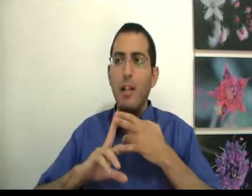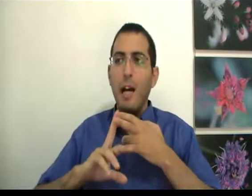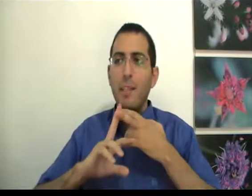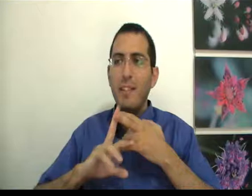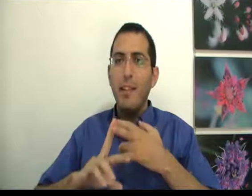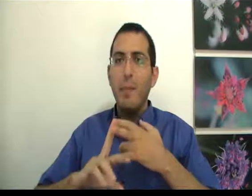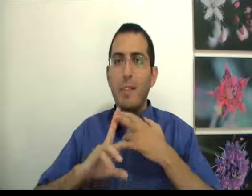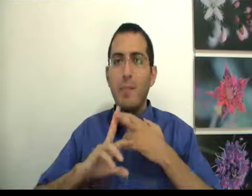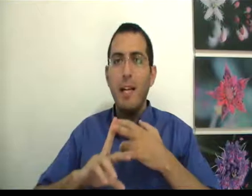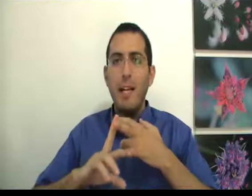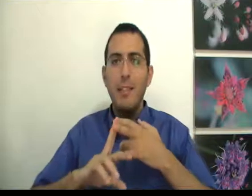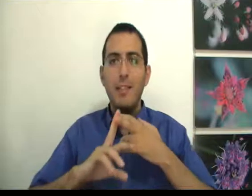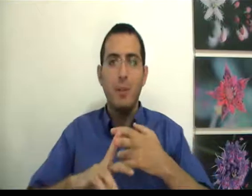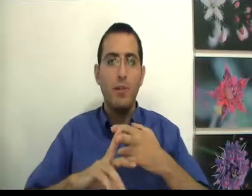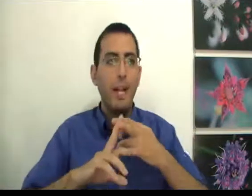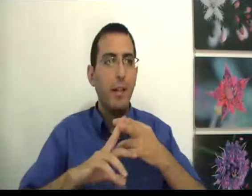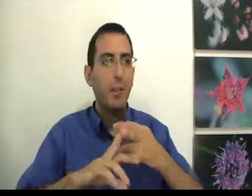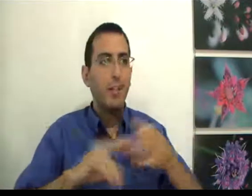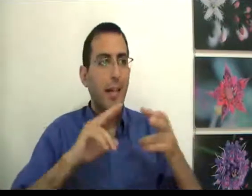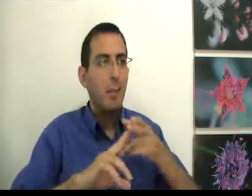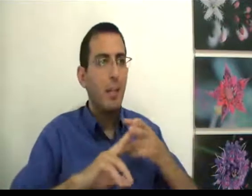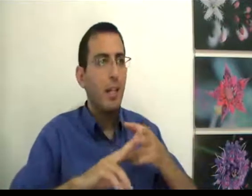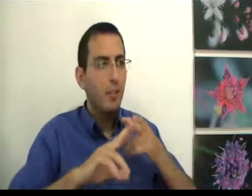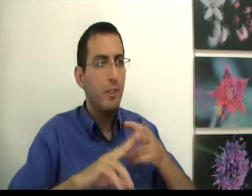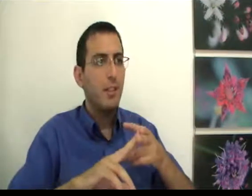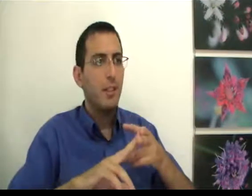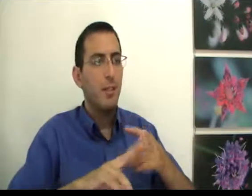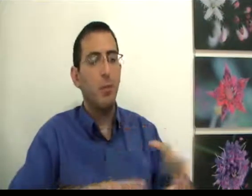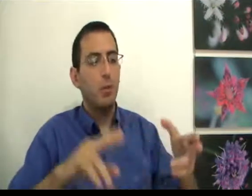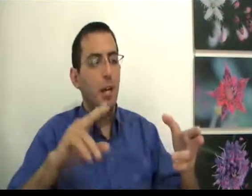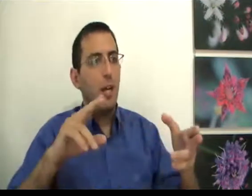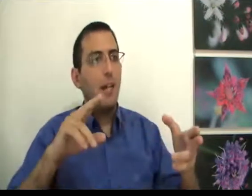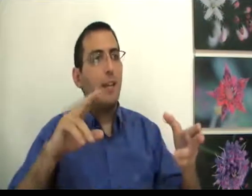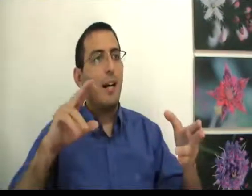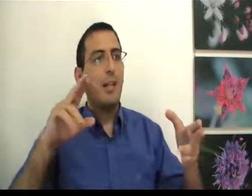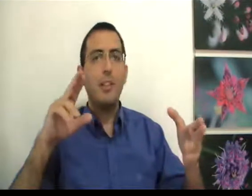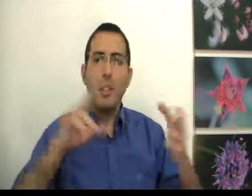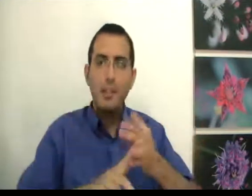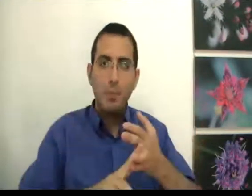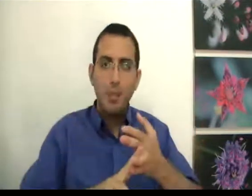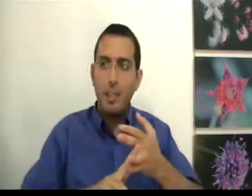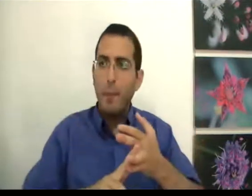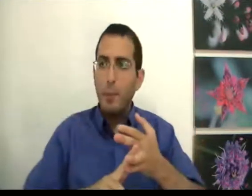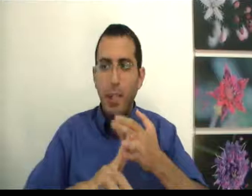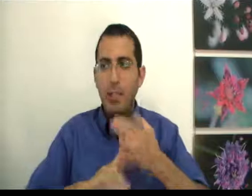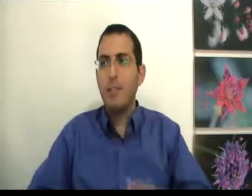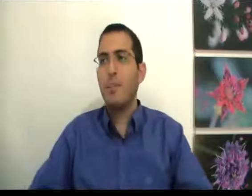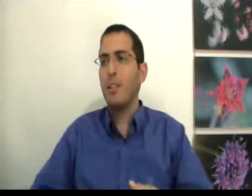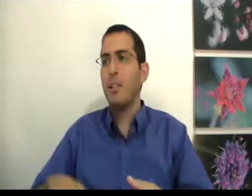אמיתי עם עצמך עד הסוף. דהיינו, אתה קם בבוקר לעבוד זה בסדר גמור, אתה עם המשפחה שלך זה בסדר